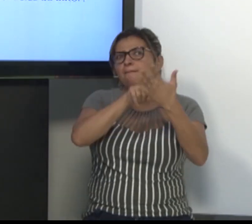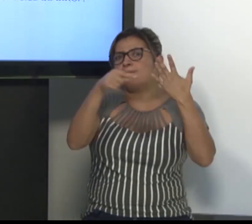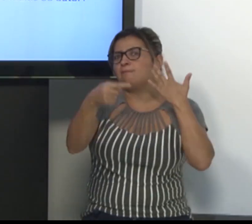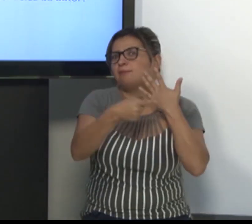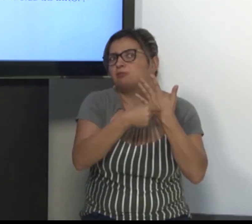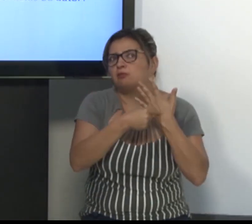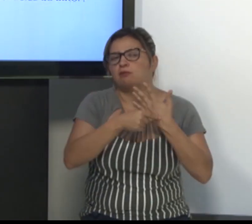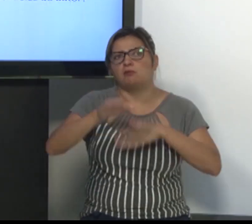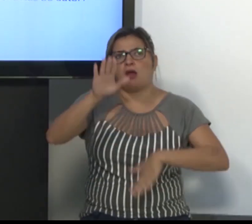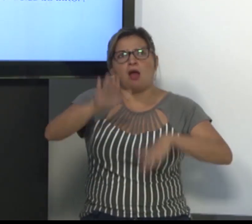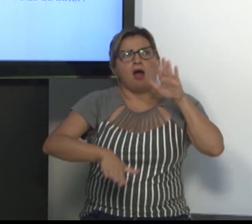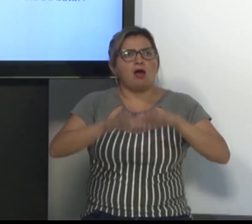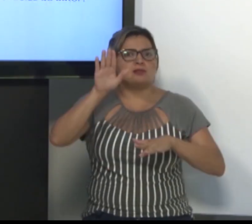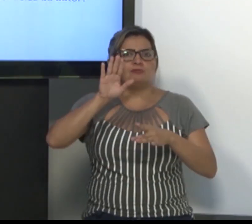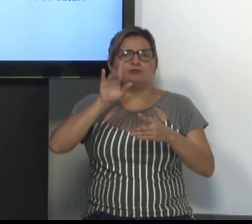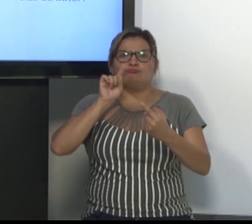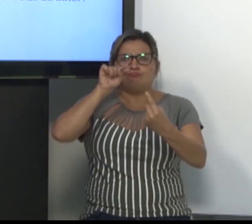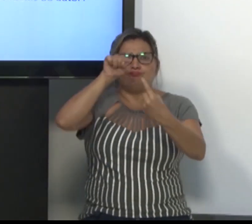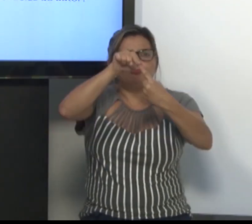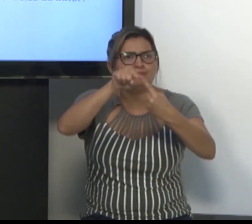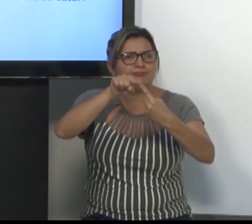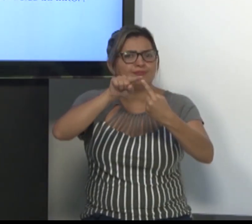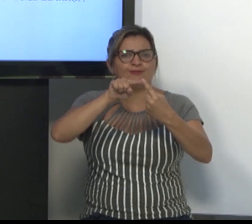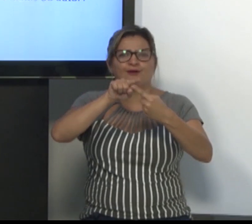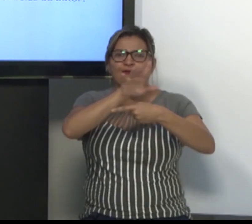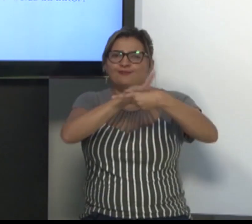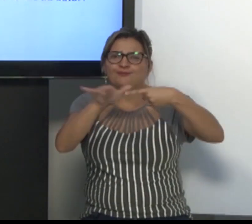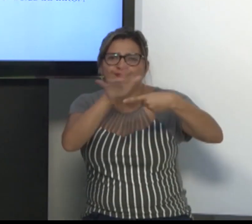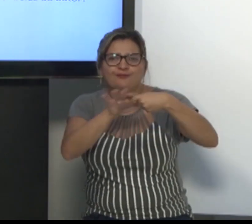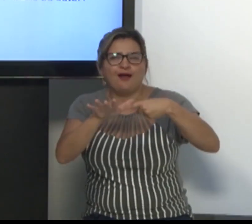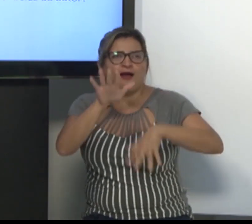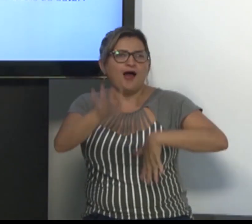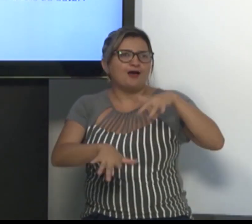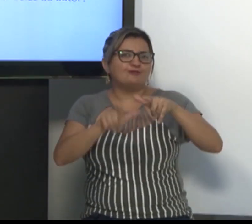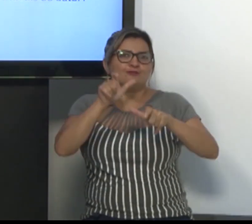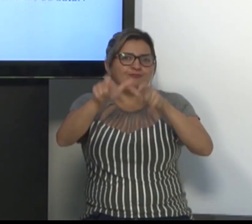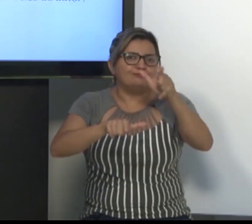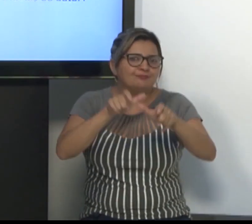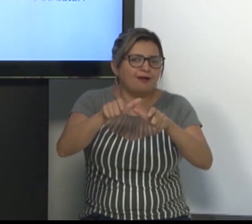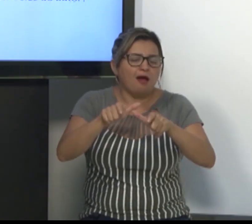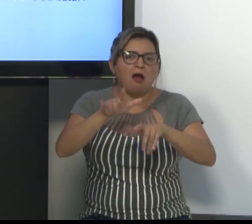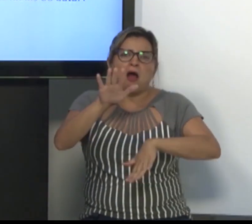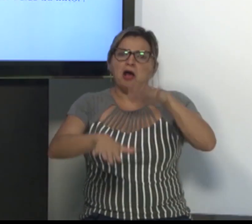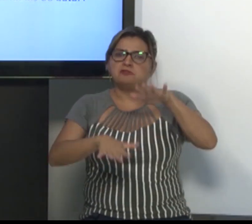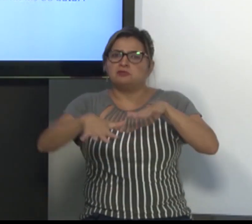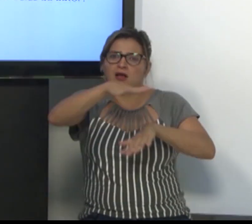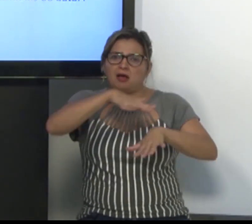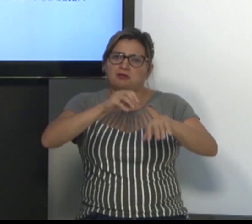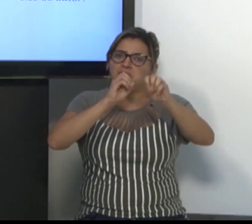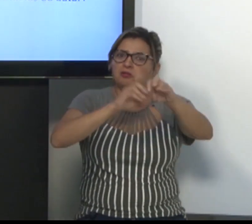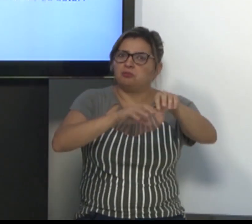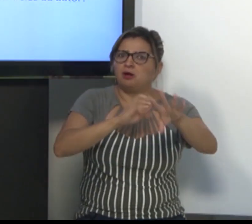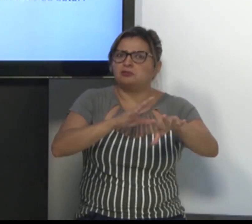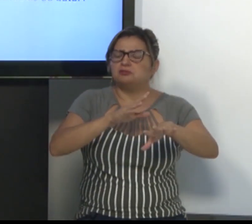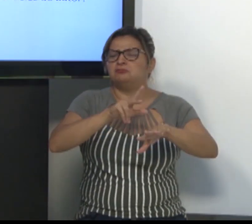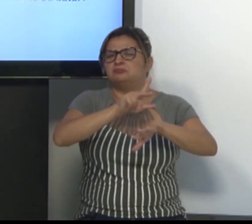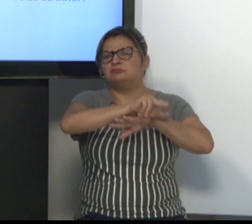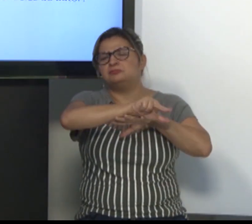objetivo principal. Vamos falar sobre o quê? Fonologia, morfologia, ensino da língua de sinais. São